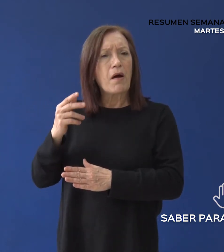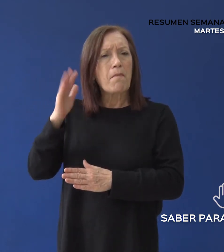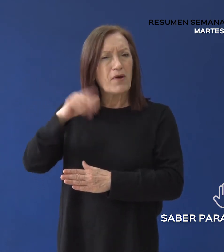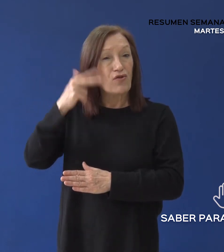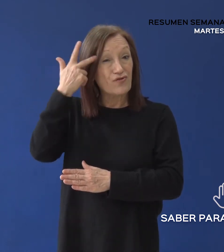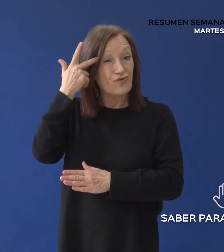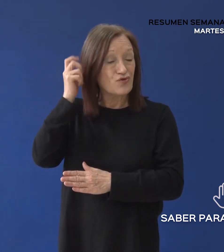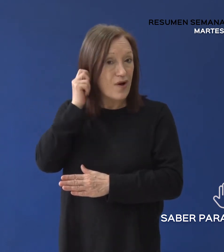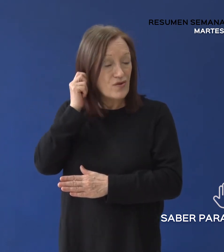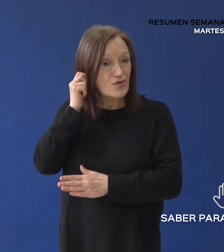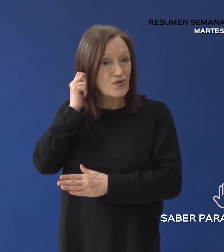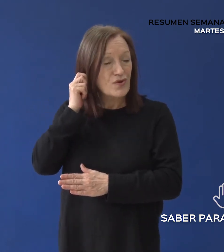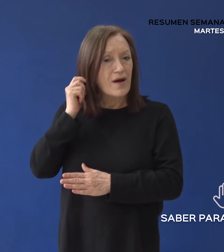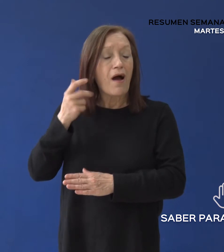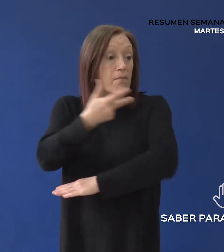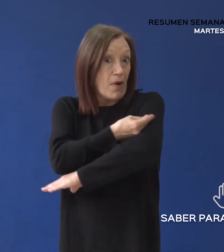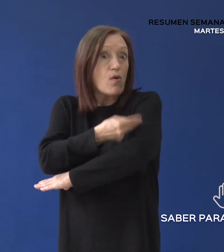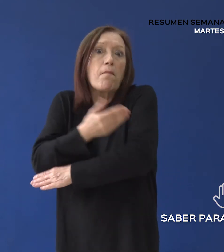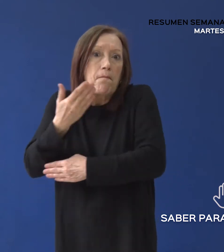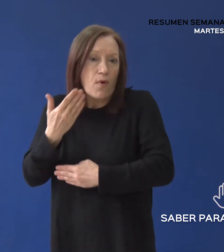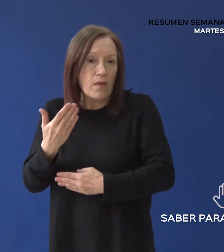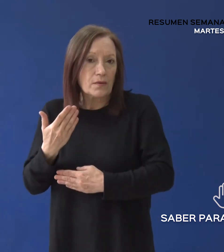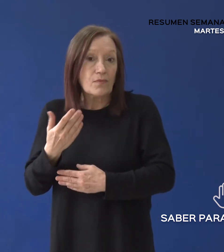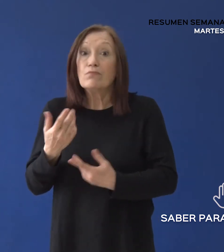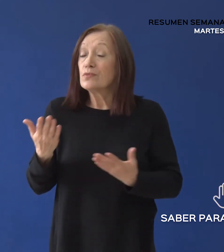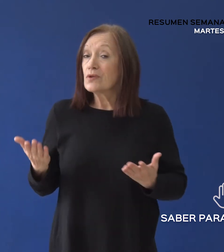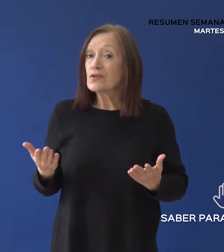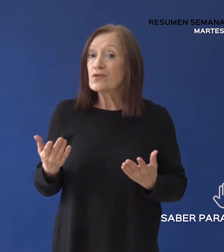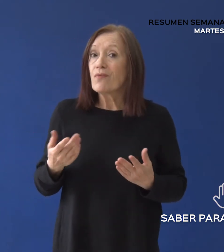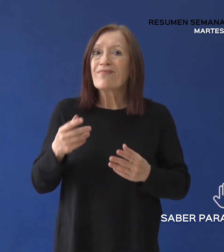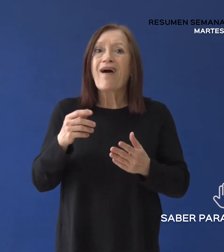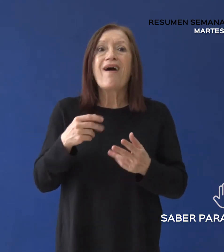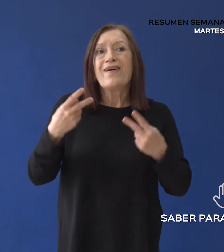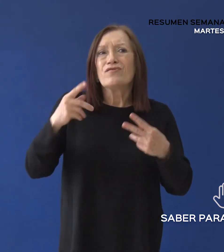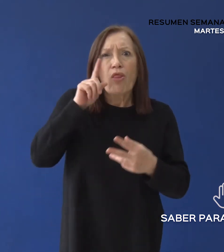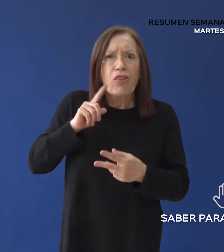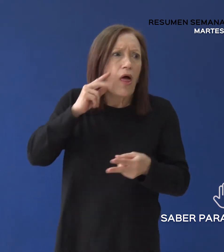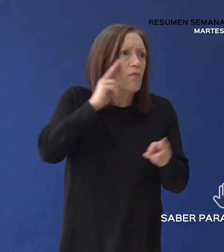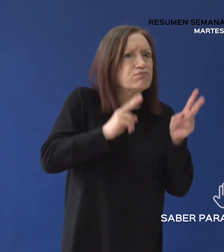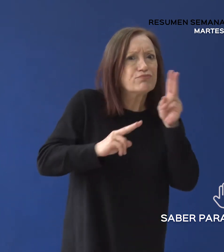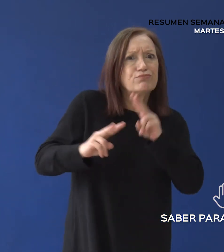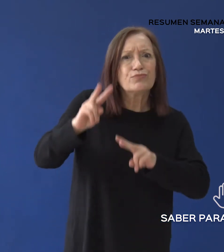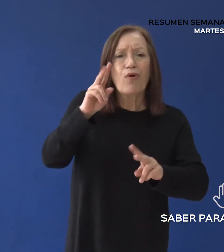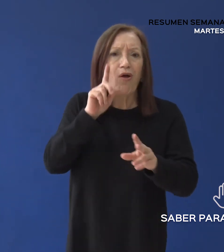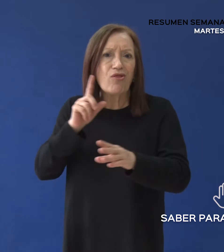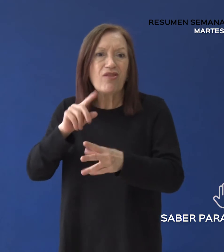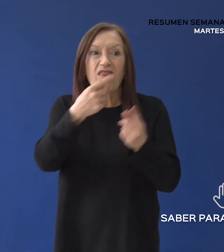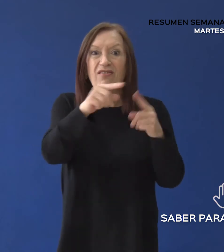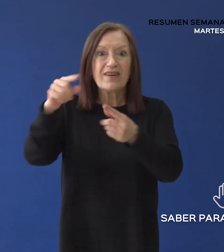18 años que son vacunables. Por esa razón, estas jornadas intensivas de vacunación que se realizan en distintas localidades